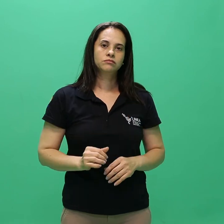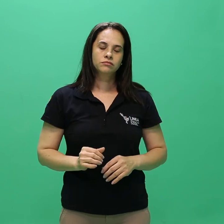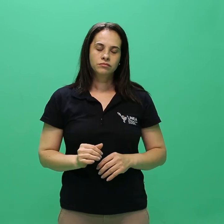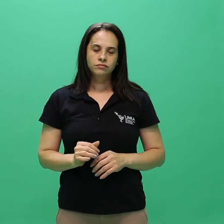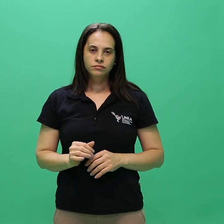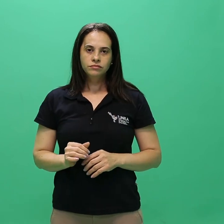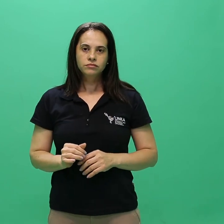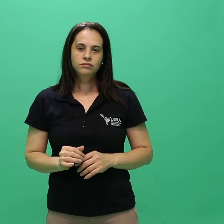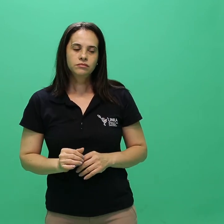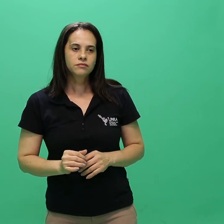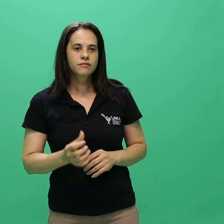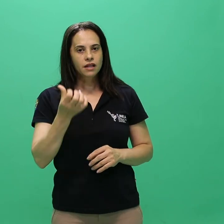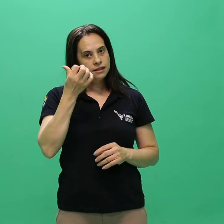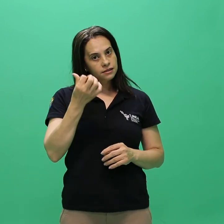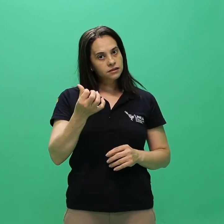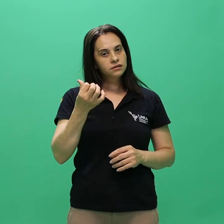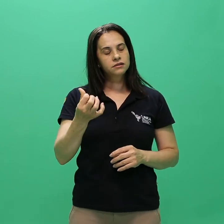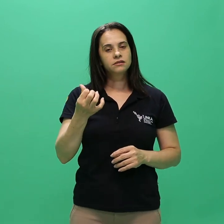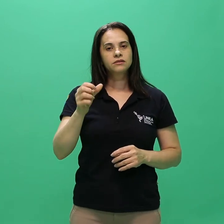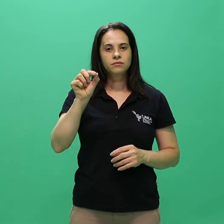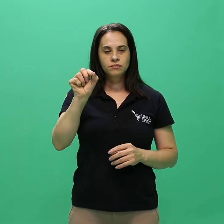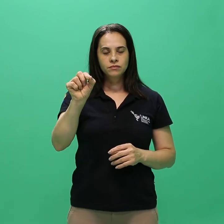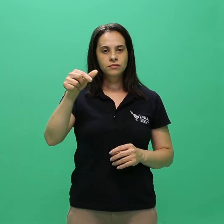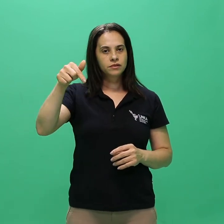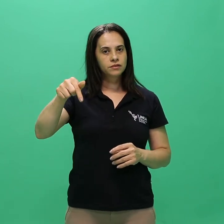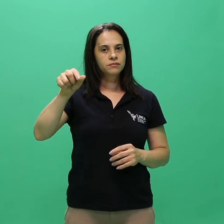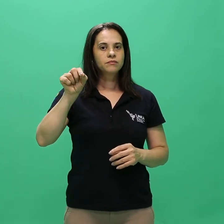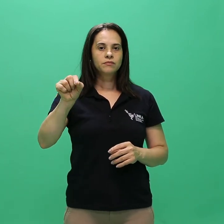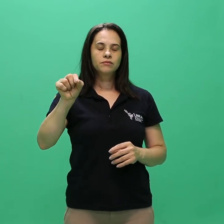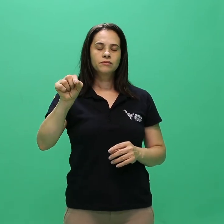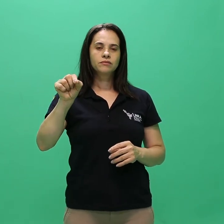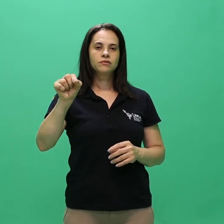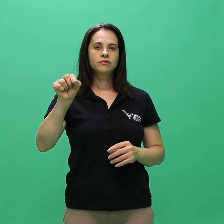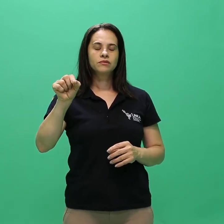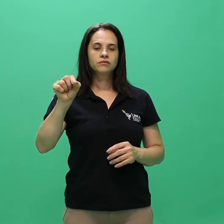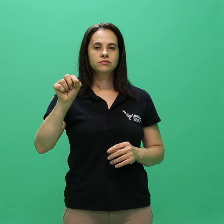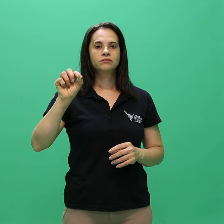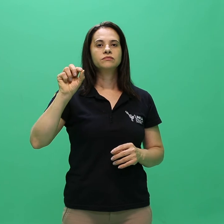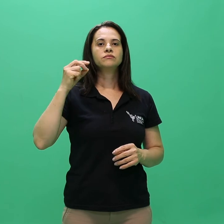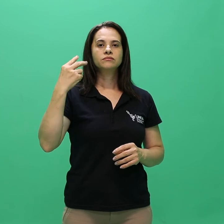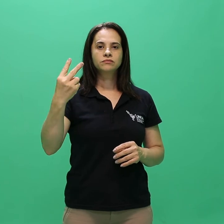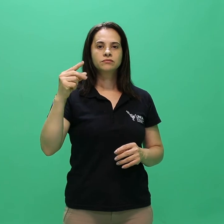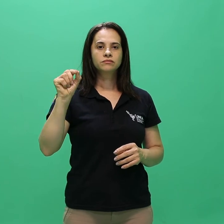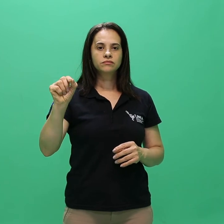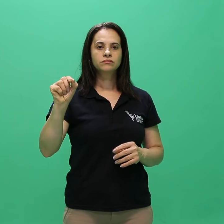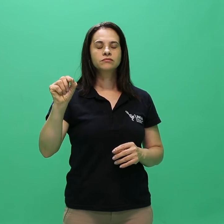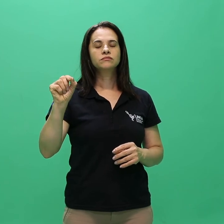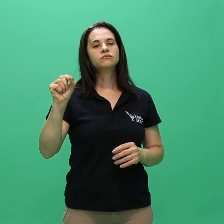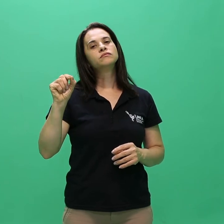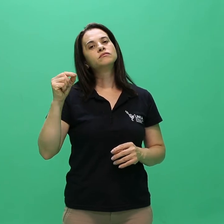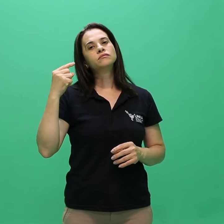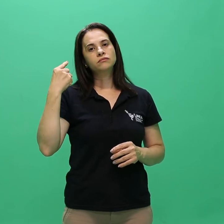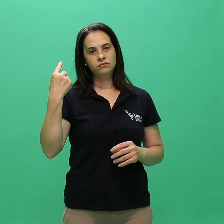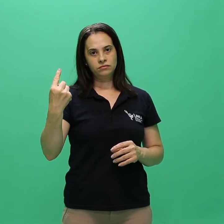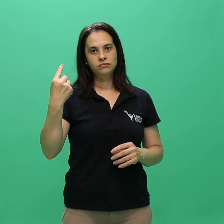6.7 6.2 7.1 Não cabe, em nenhuma hipótese,